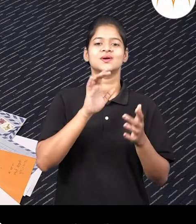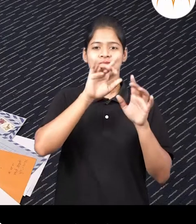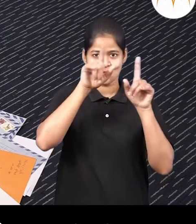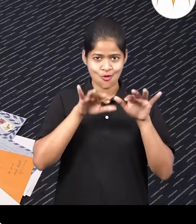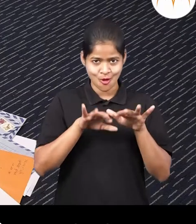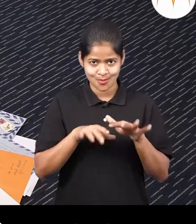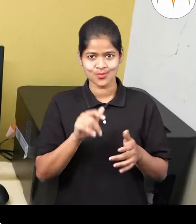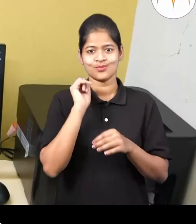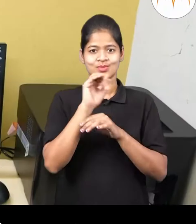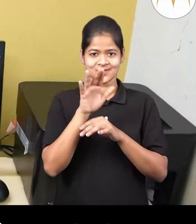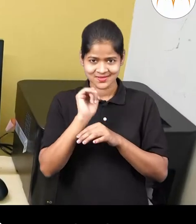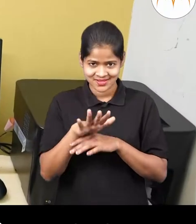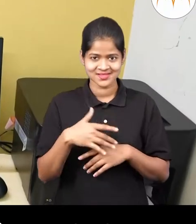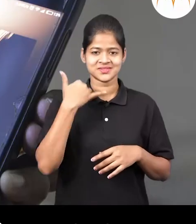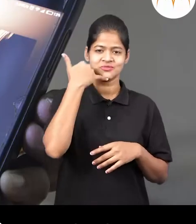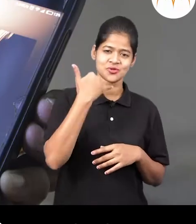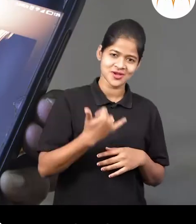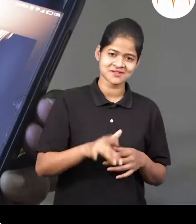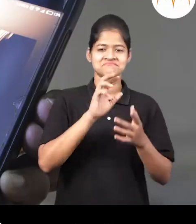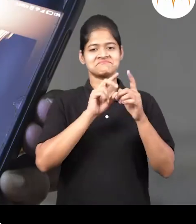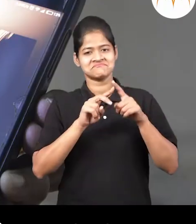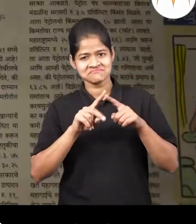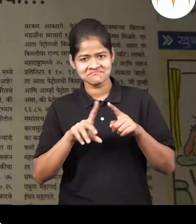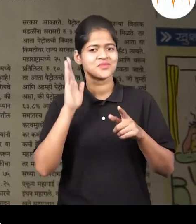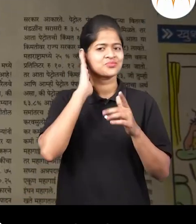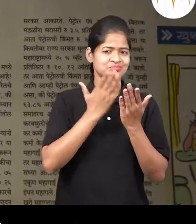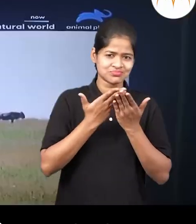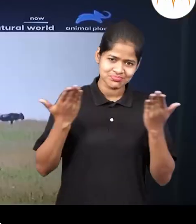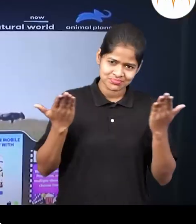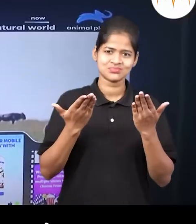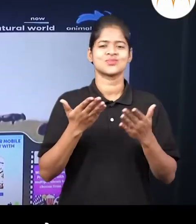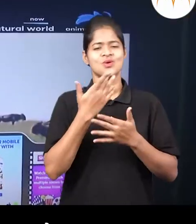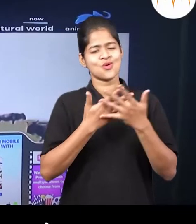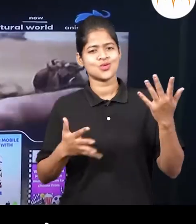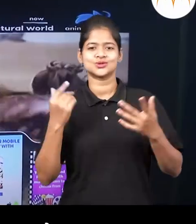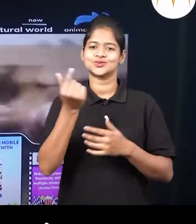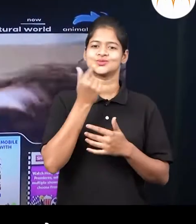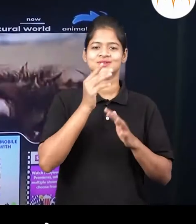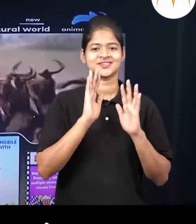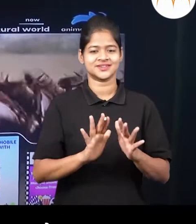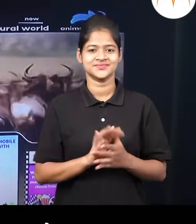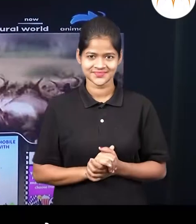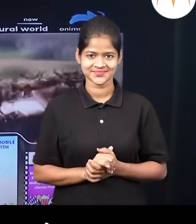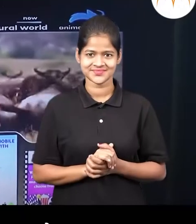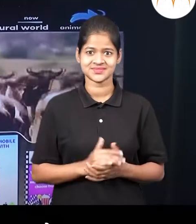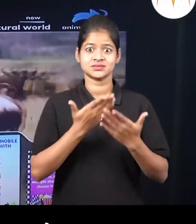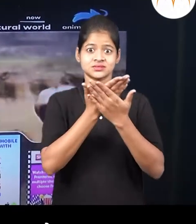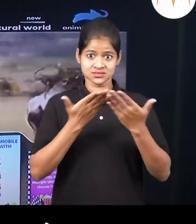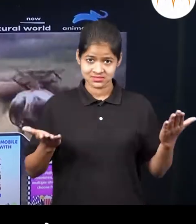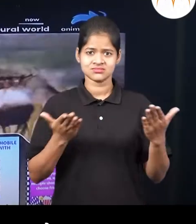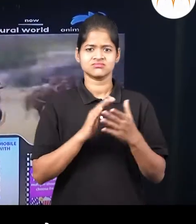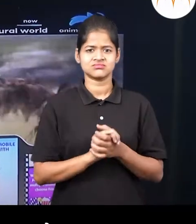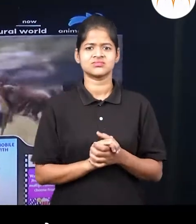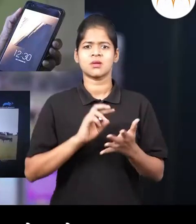पत्र, संगनक, मोबाईल फोन, वर्तमान पत्र, टीवी अशा अनेक गोश्टी आपणवापर